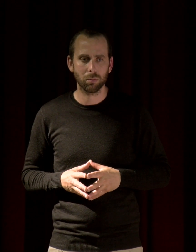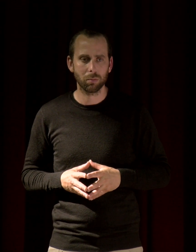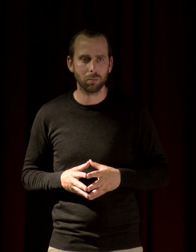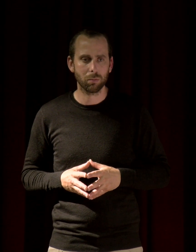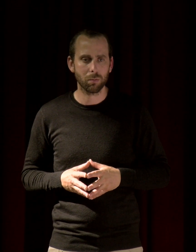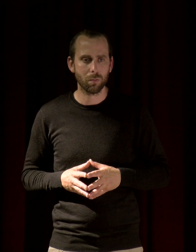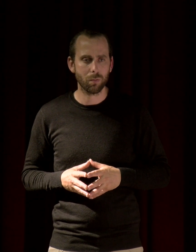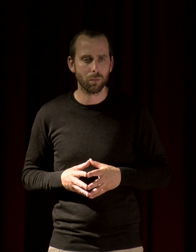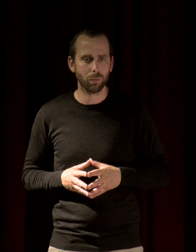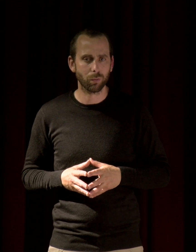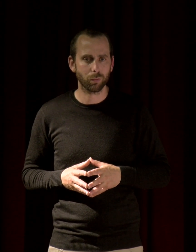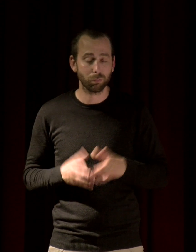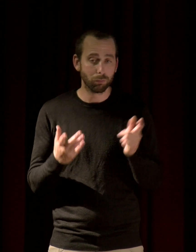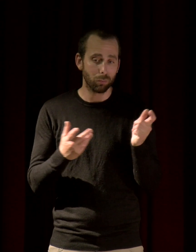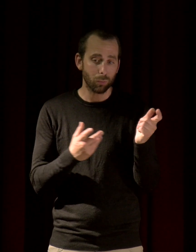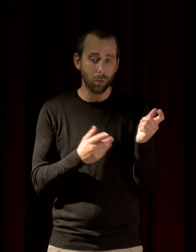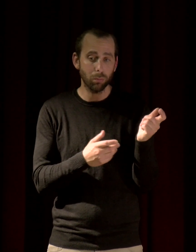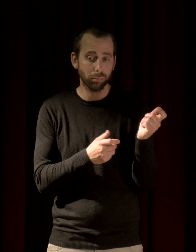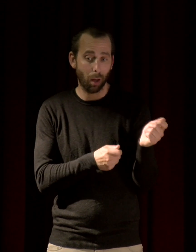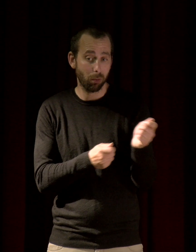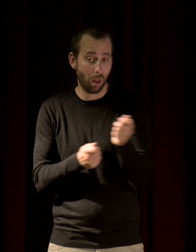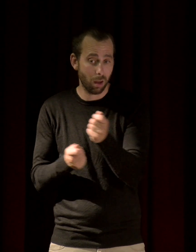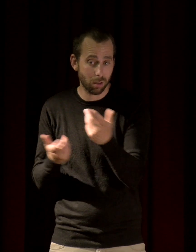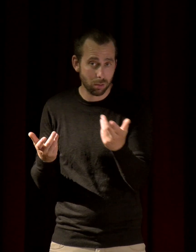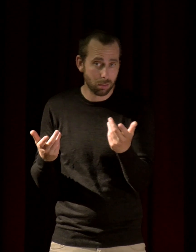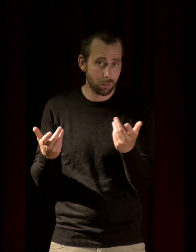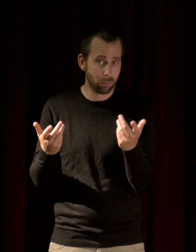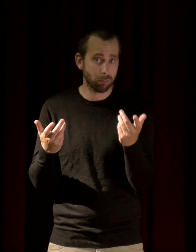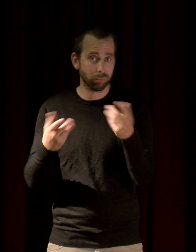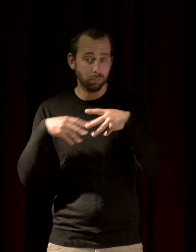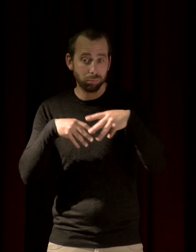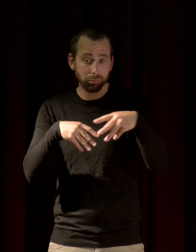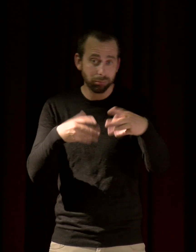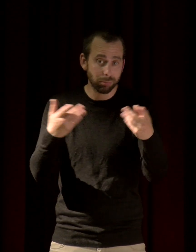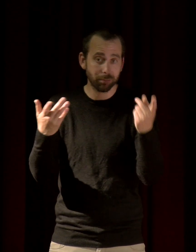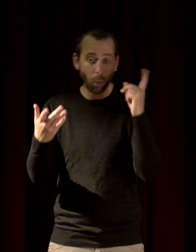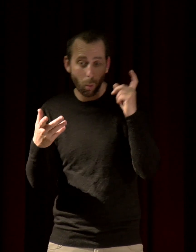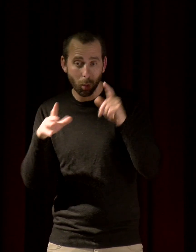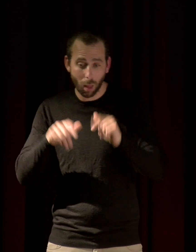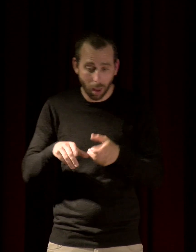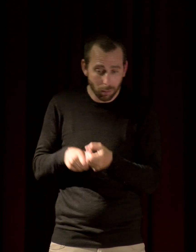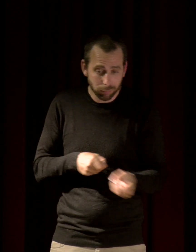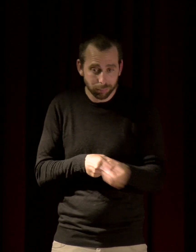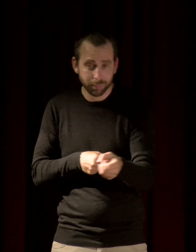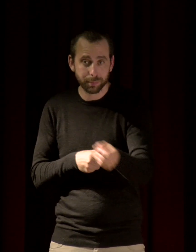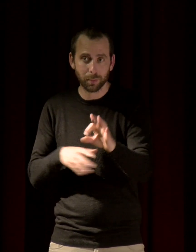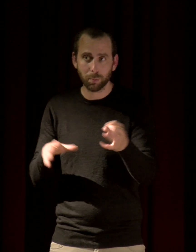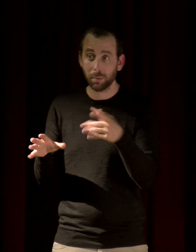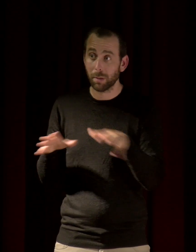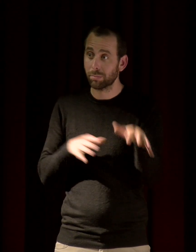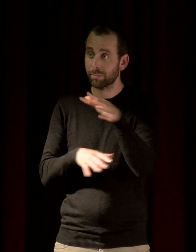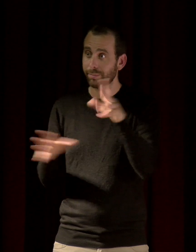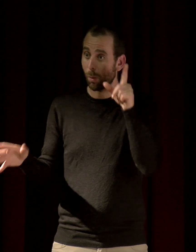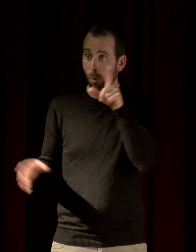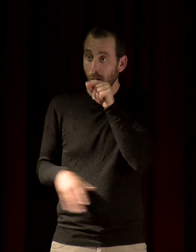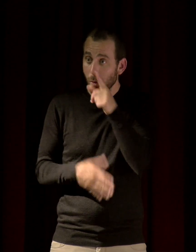Ah, déjà, de l'arrosage. L'irrigation. Mais bon, personne ne m'a dit d'oiseaux, d